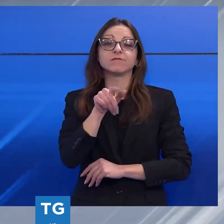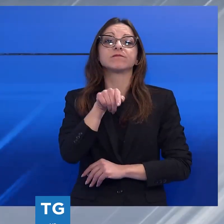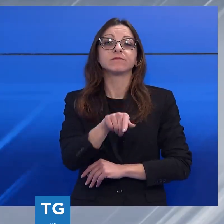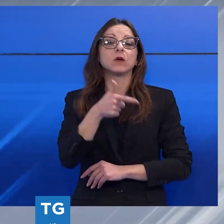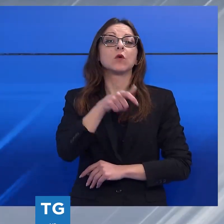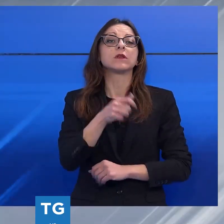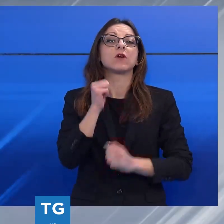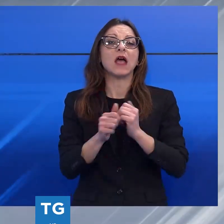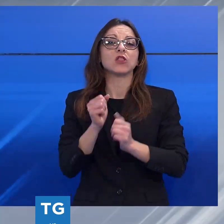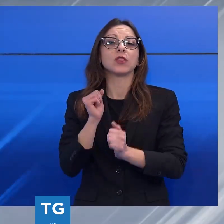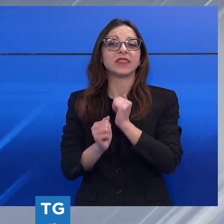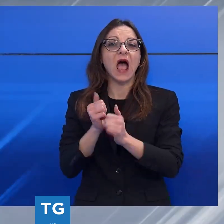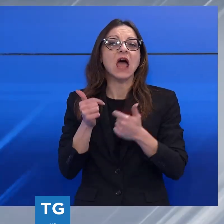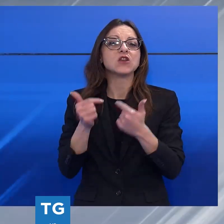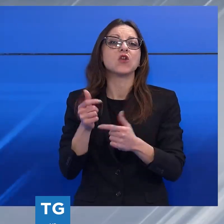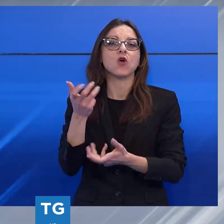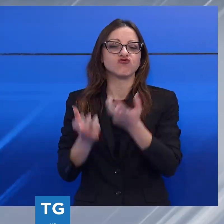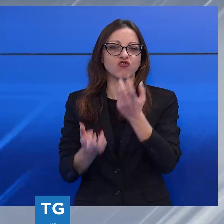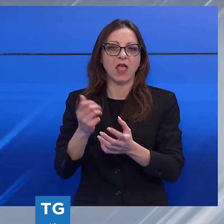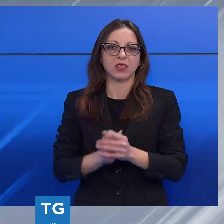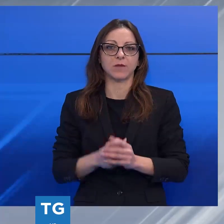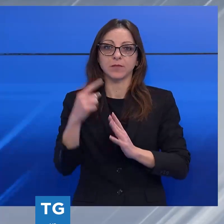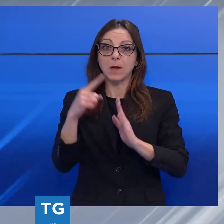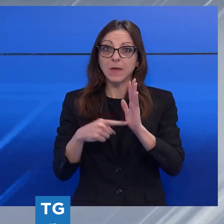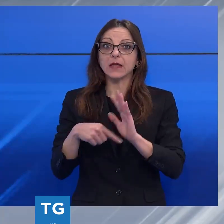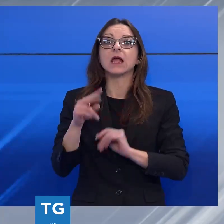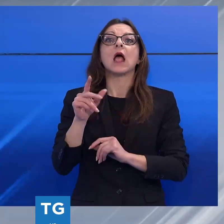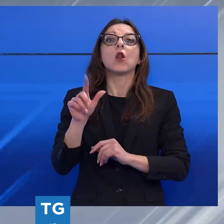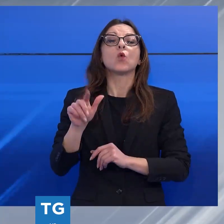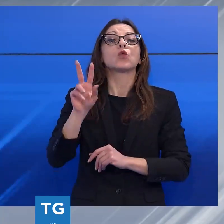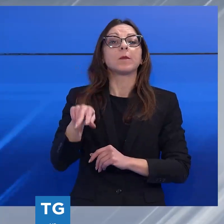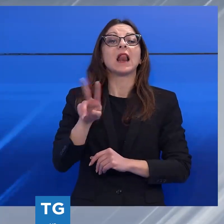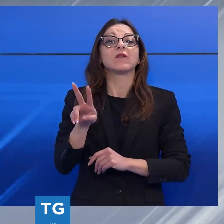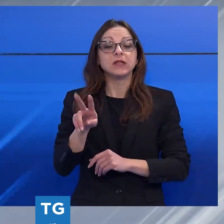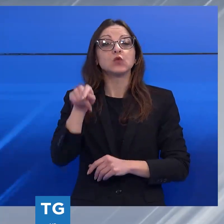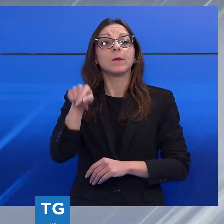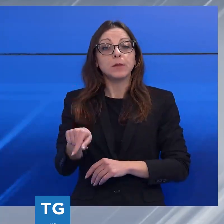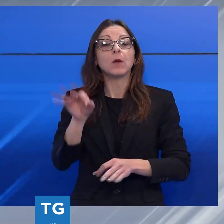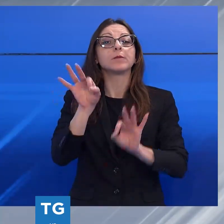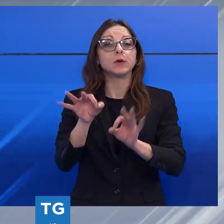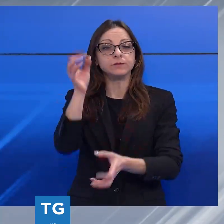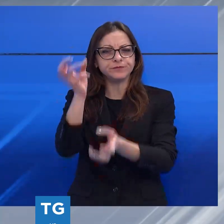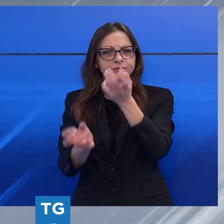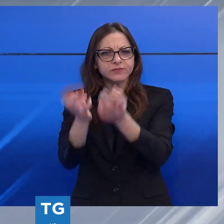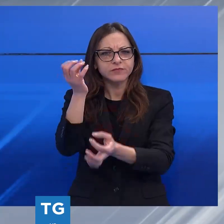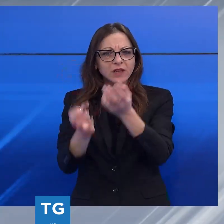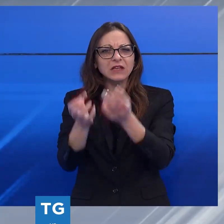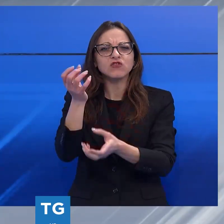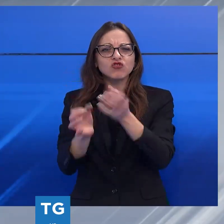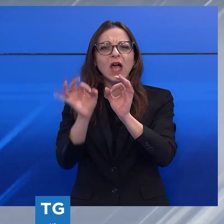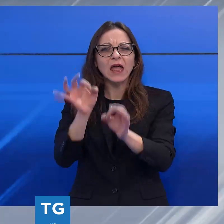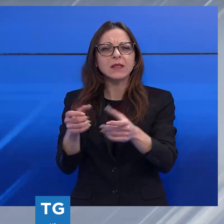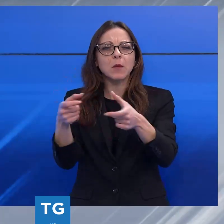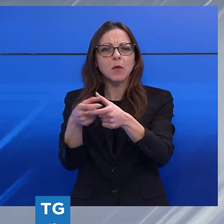danneggiamento da incendio. Era il luglio del 2022 quando una serie di incendi di autovetture avevano turbato la quiete della tranquilla